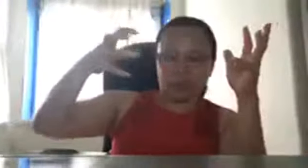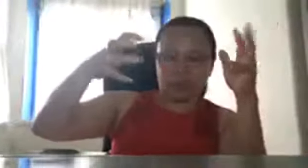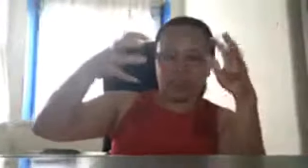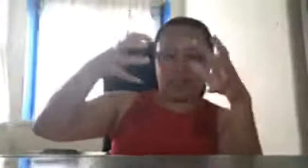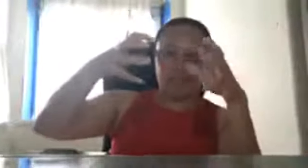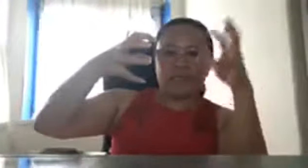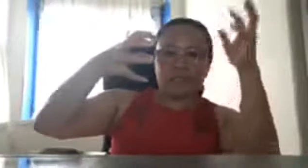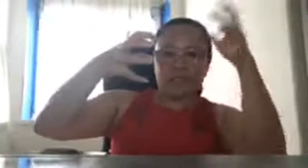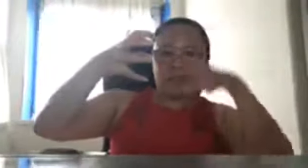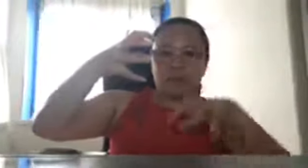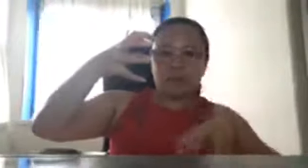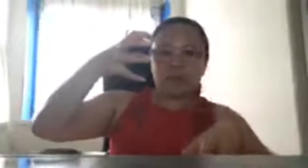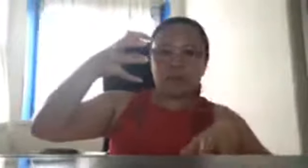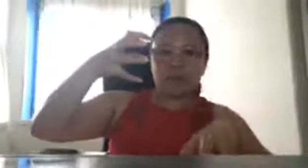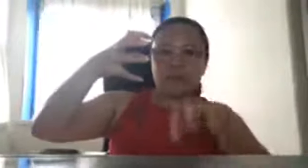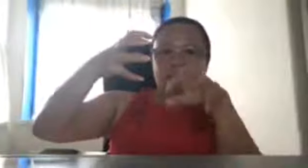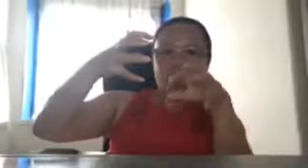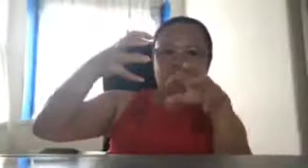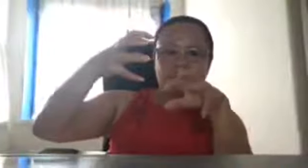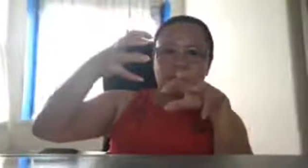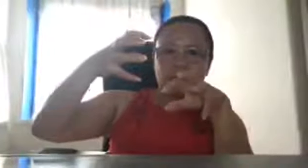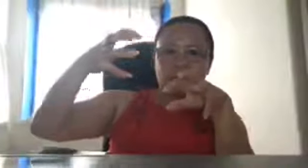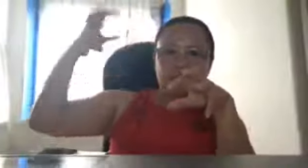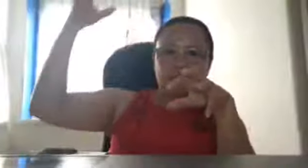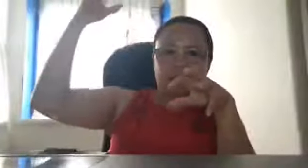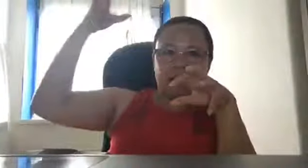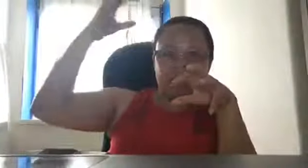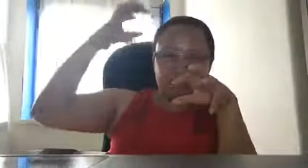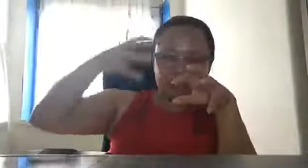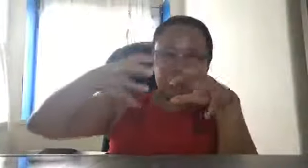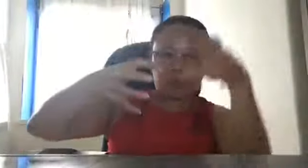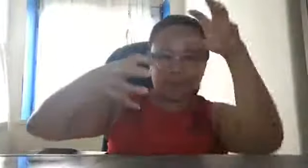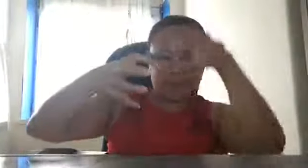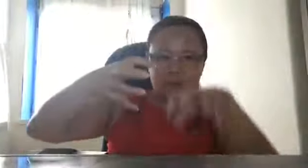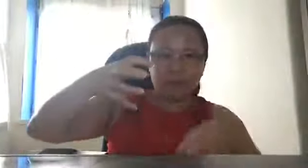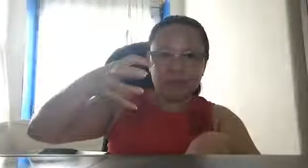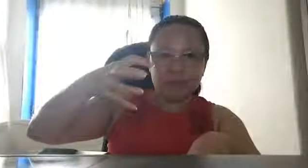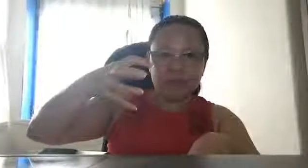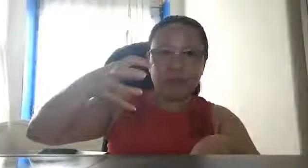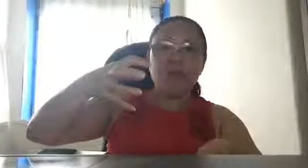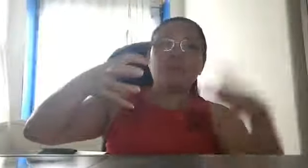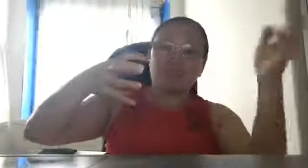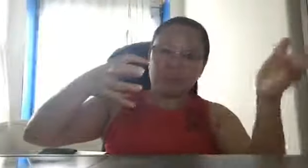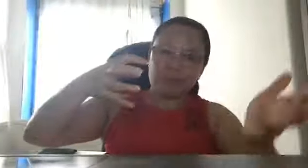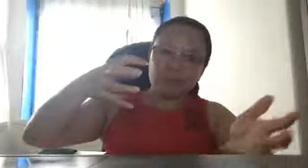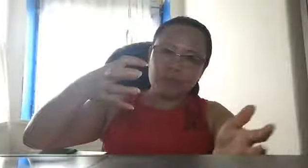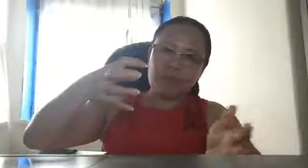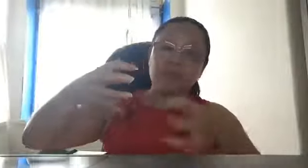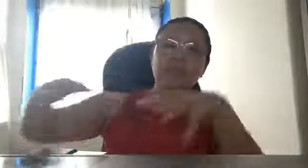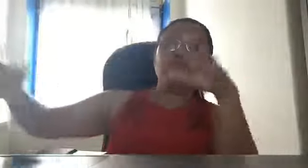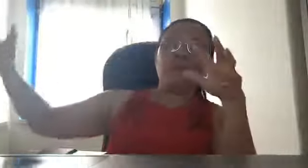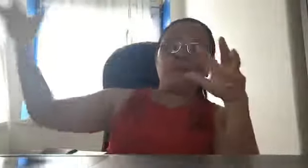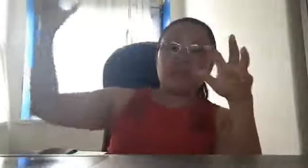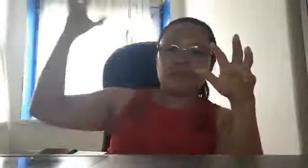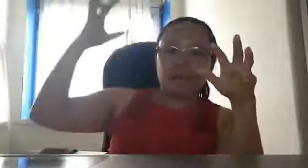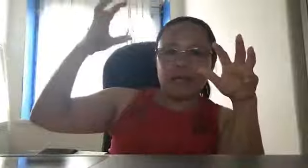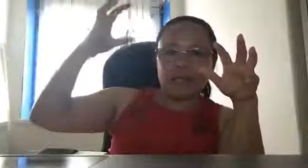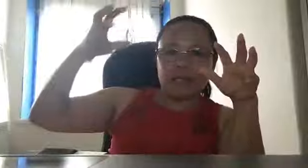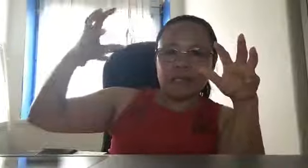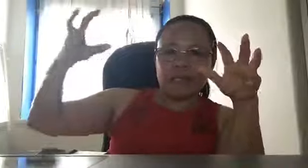underwater wala tayong radar detector underwater wala tayong submarine wala tayong radar